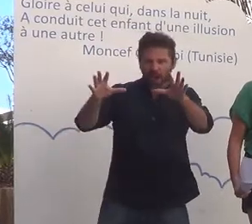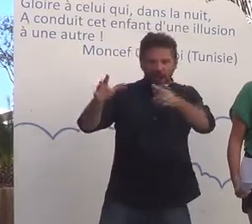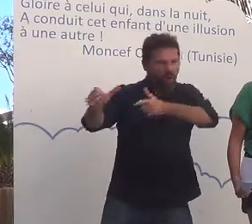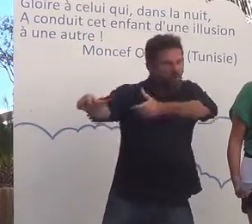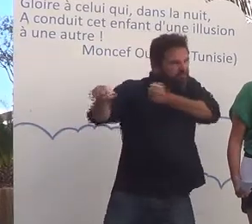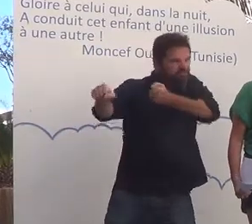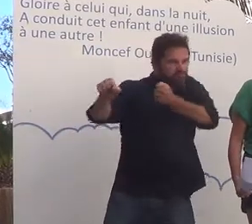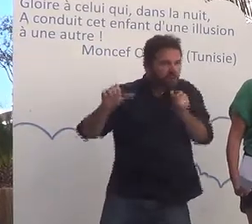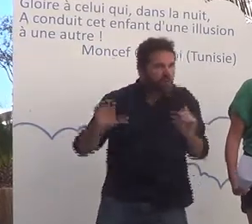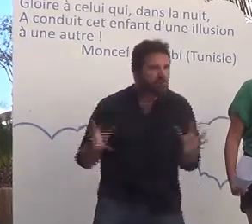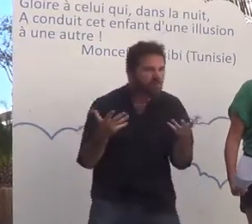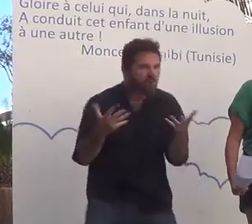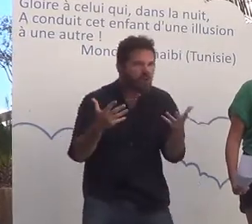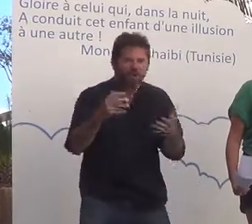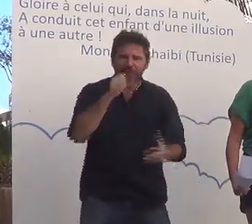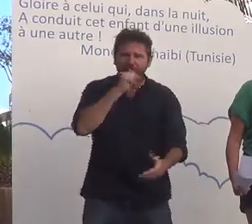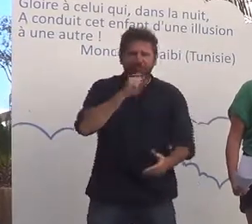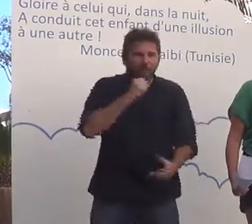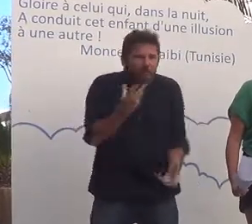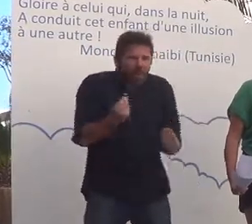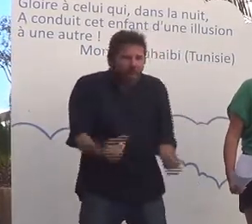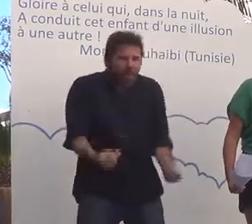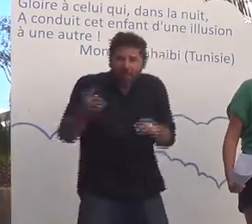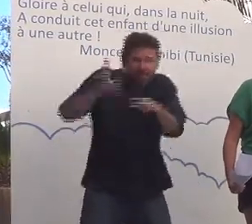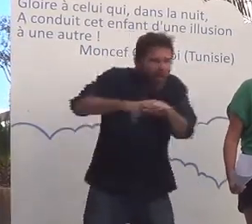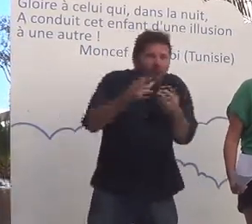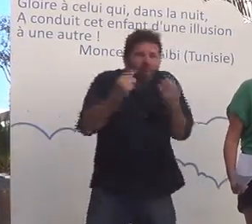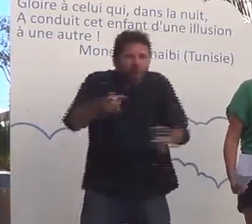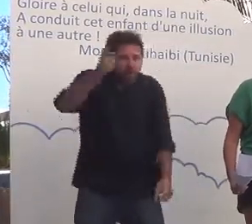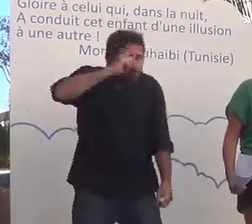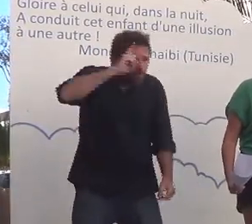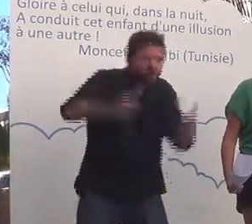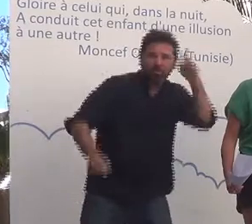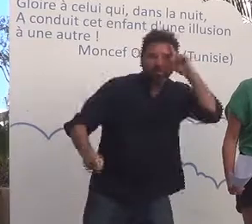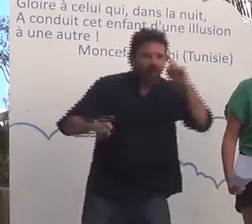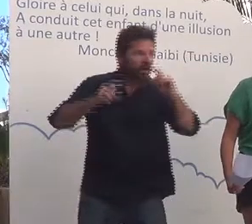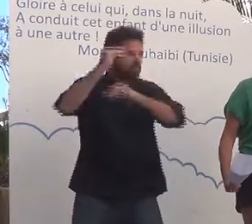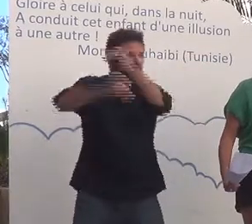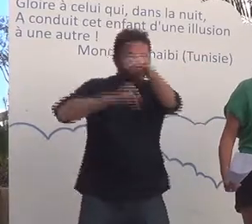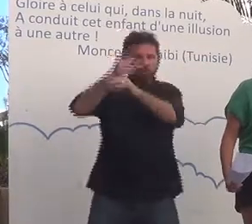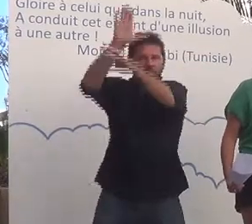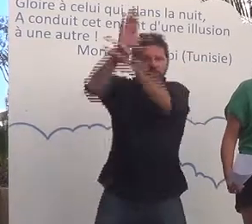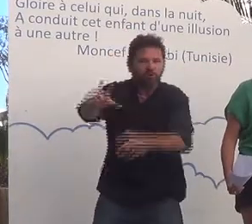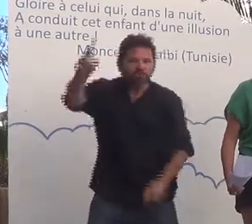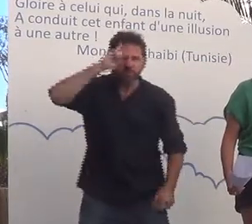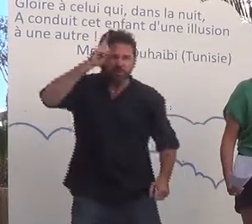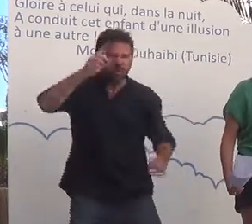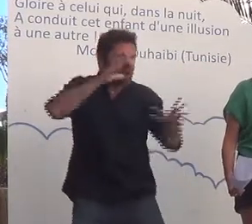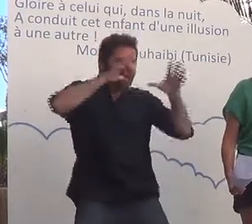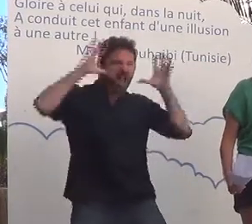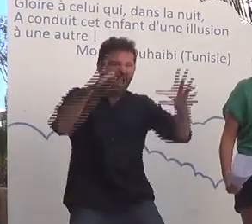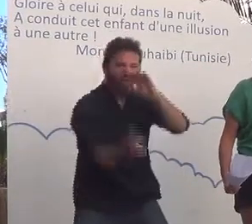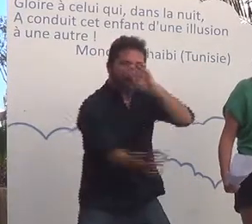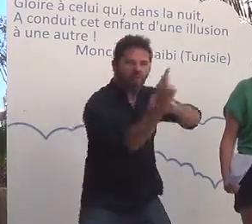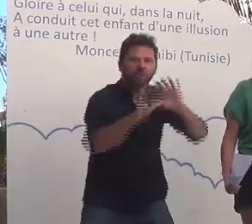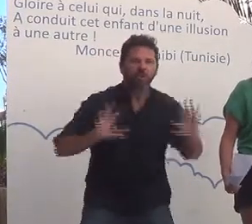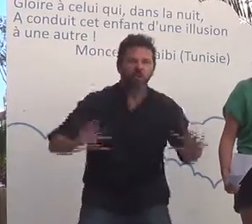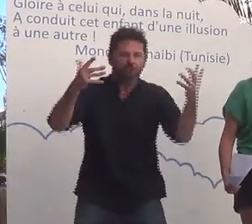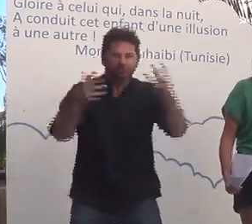vieillir ? Pourquoi avons-nous peur de mourir ? Pourquoi voulons-nous protéger notre planète ? Comment la haine est-elle survenue ? La haine est-elle innée